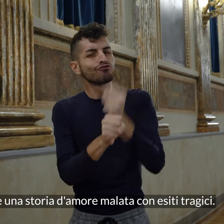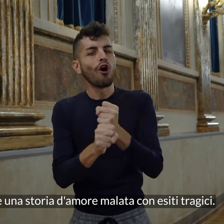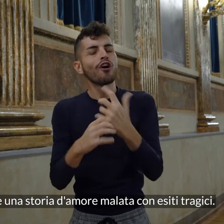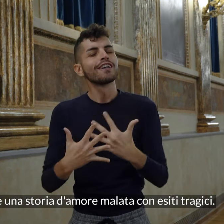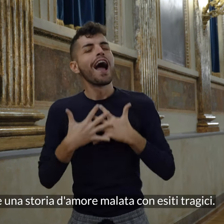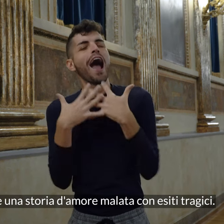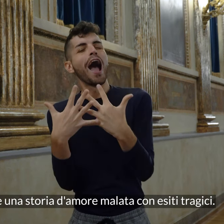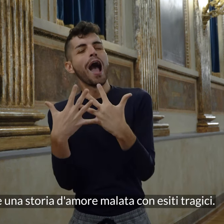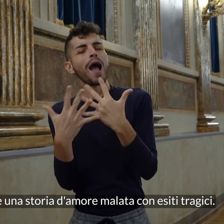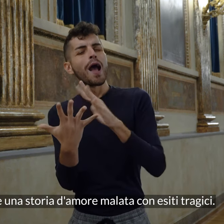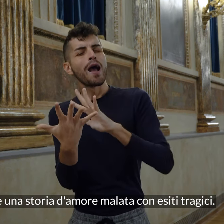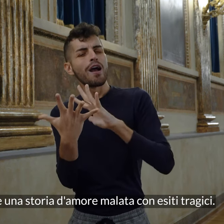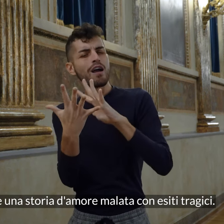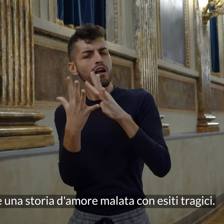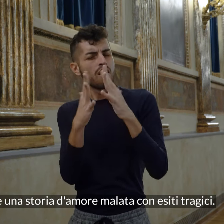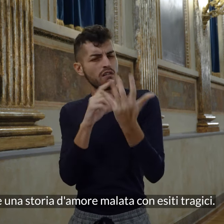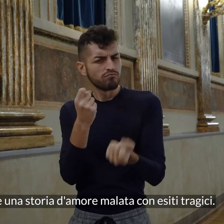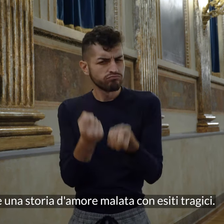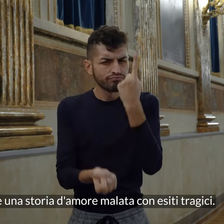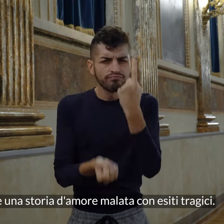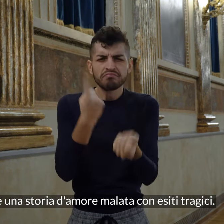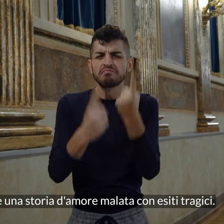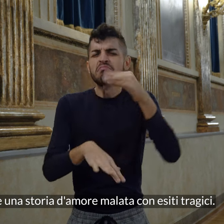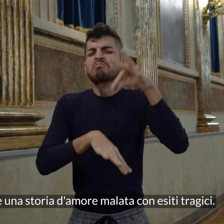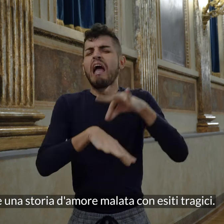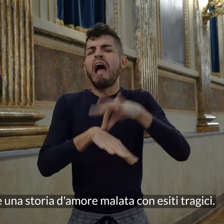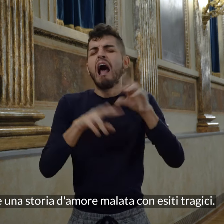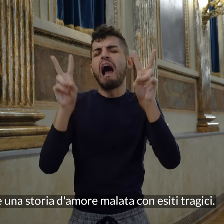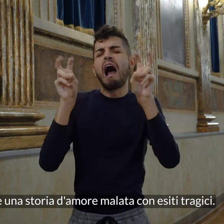Nasce una storia d'amore malata con esiti tragici